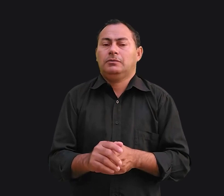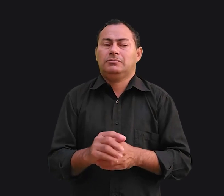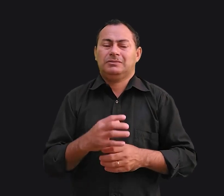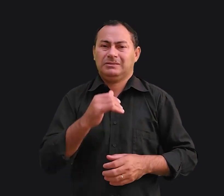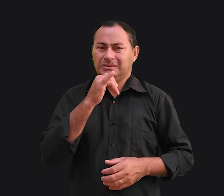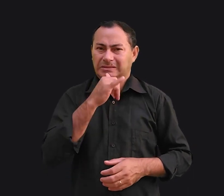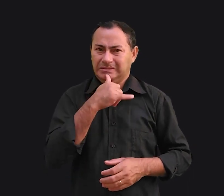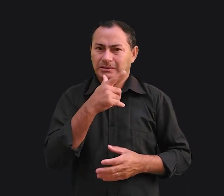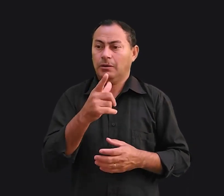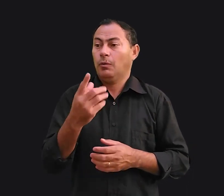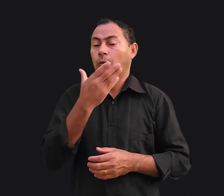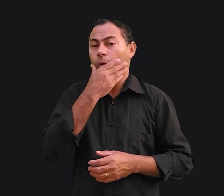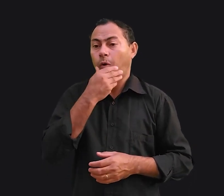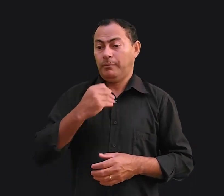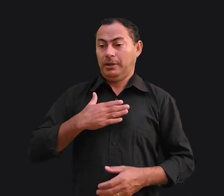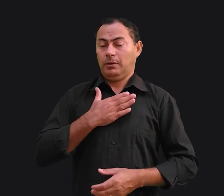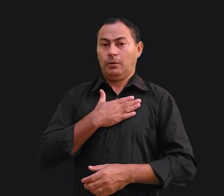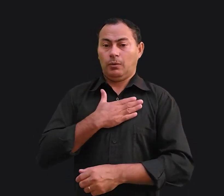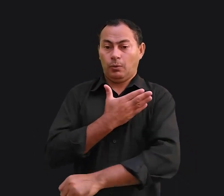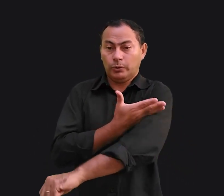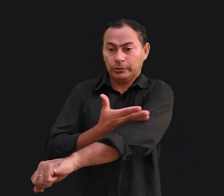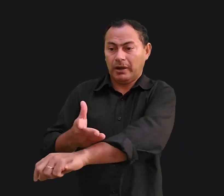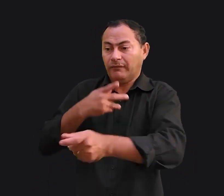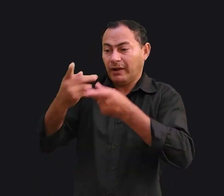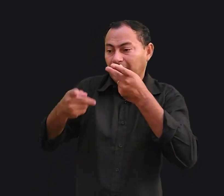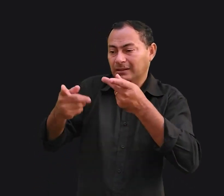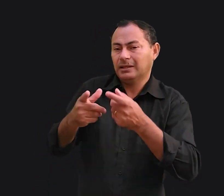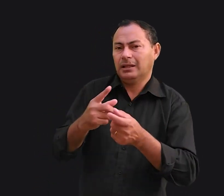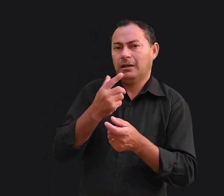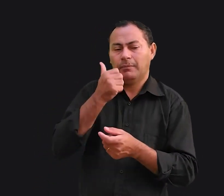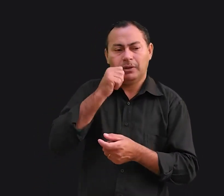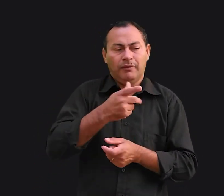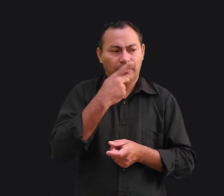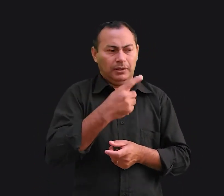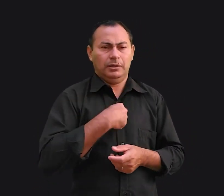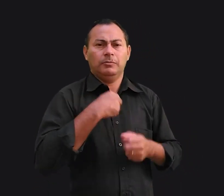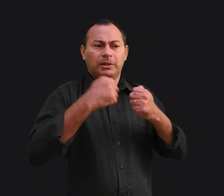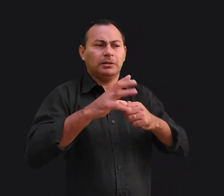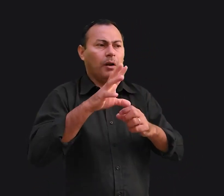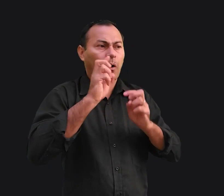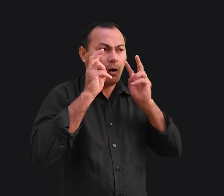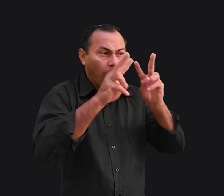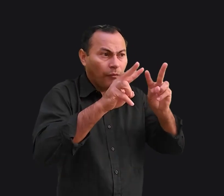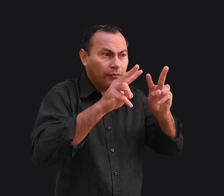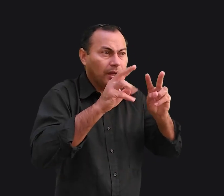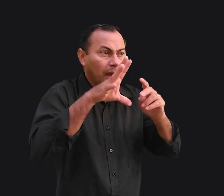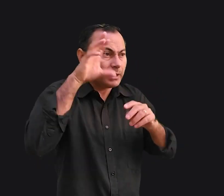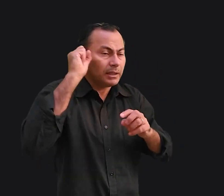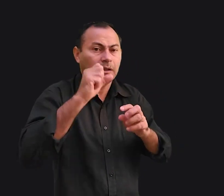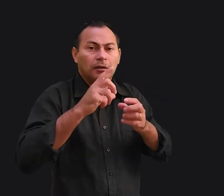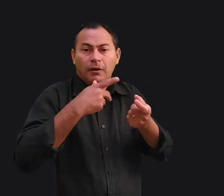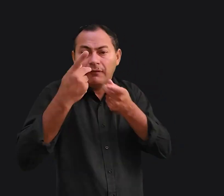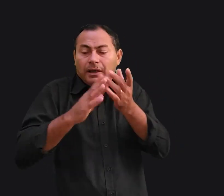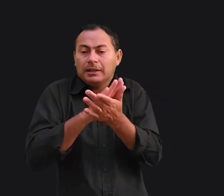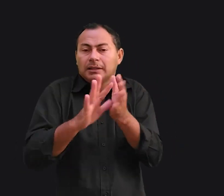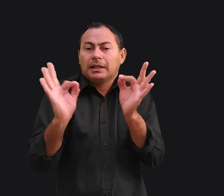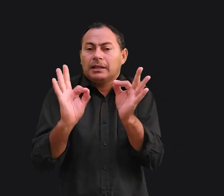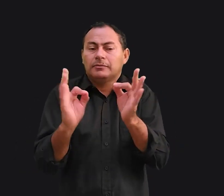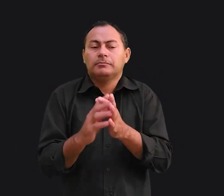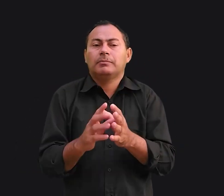magoou. Um homem costumava tratar assim sua esposa e ela dizia, eu preciso ouvi-lo atentamente quando ele não diz nada para